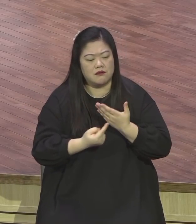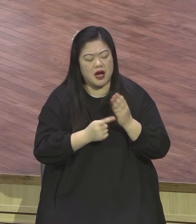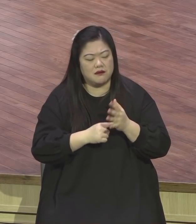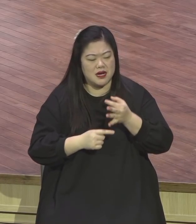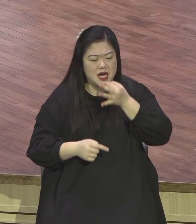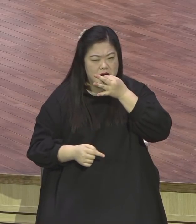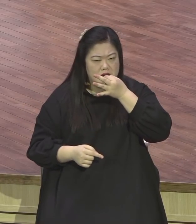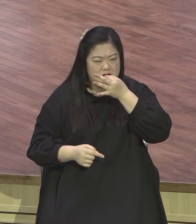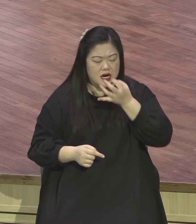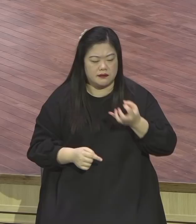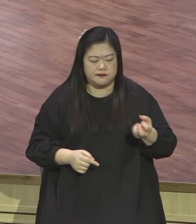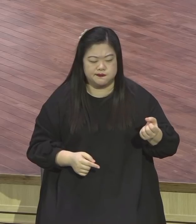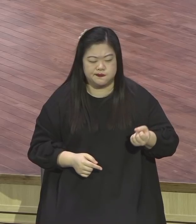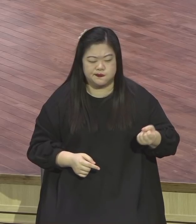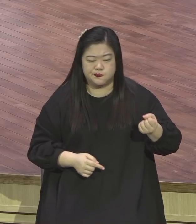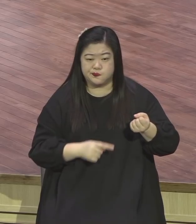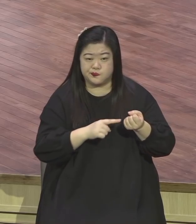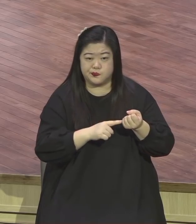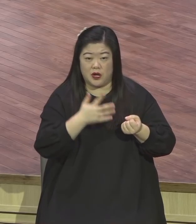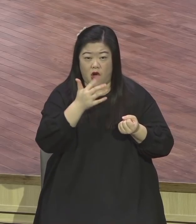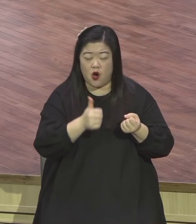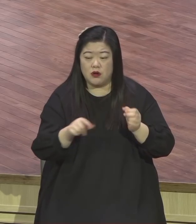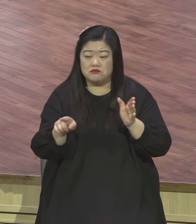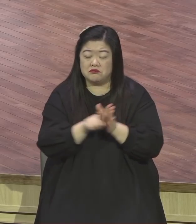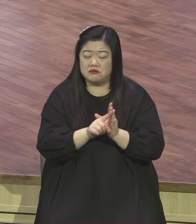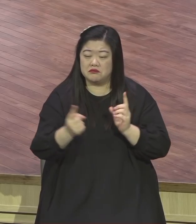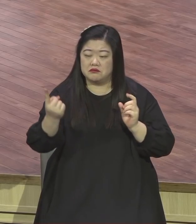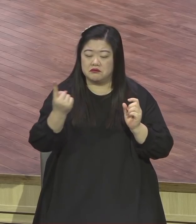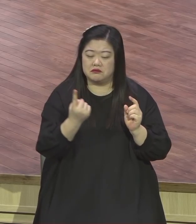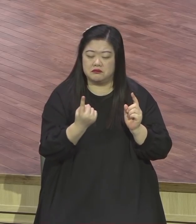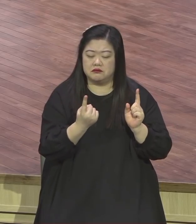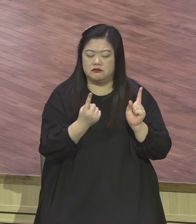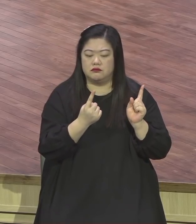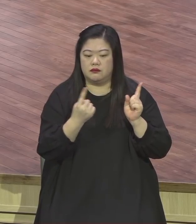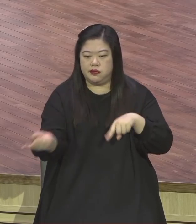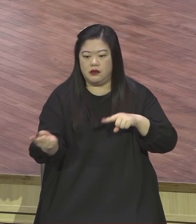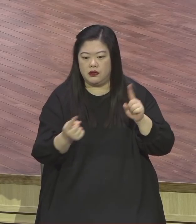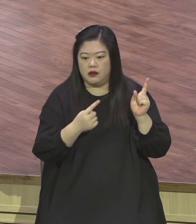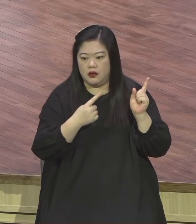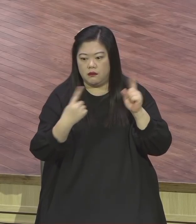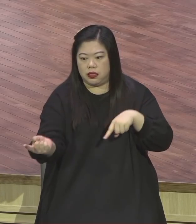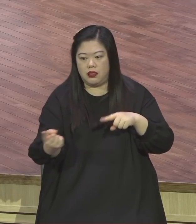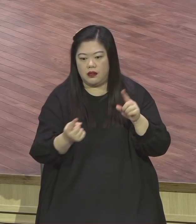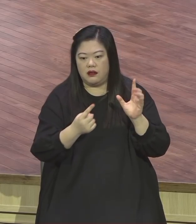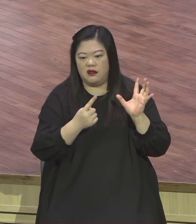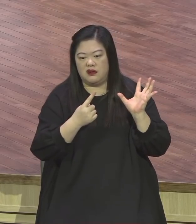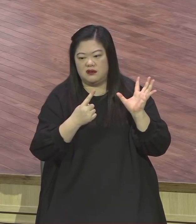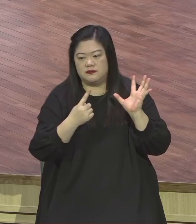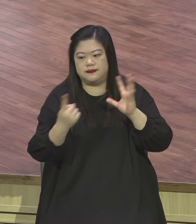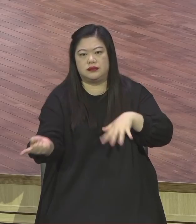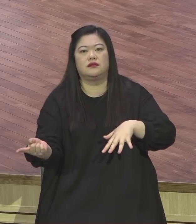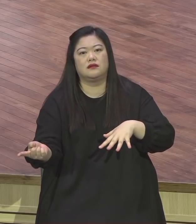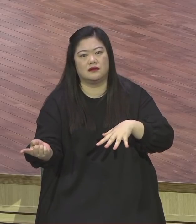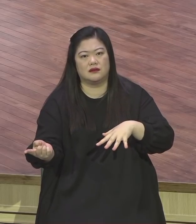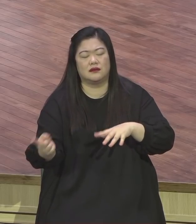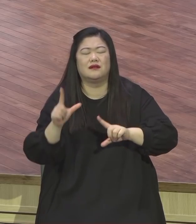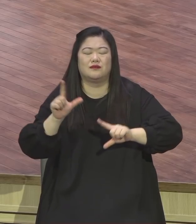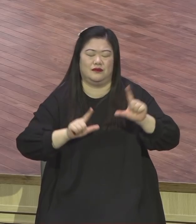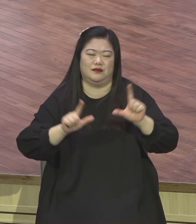못하는 상태 좀 자라다가 또 넘어져 또 자라다가 또 넘어져 22절에 이런 가시가